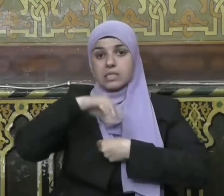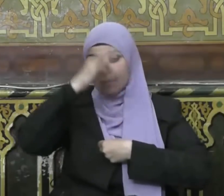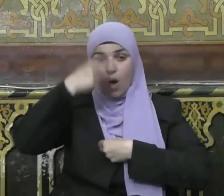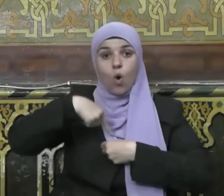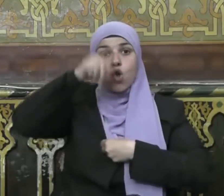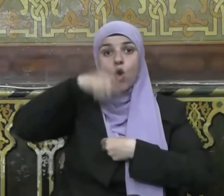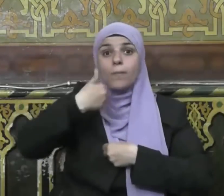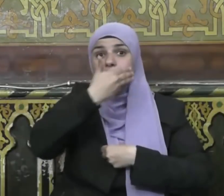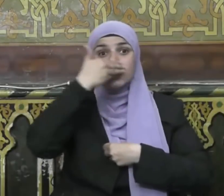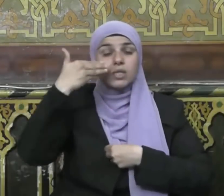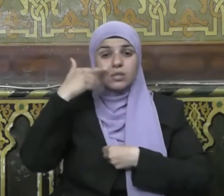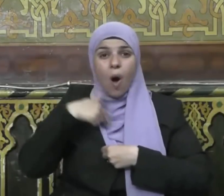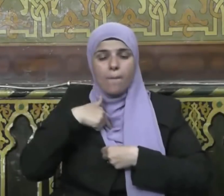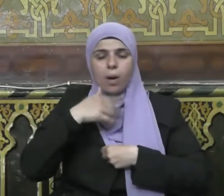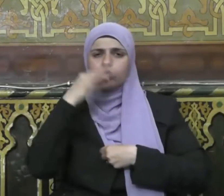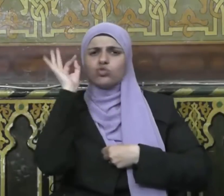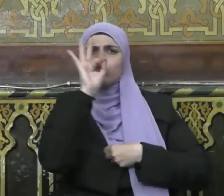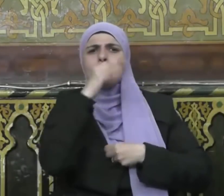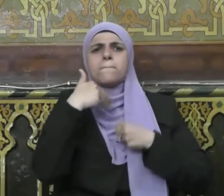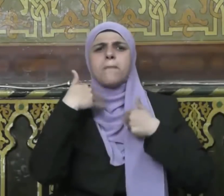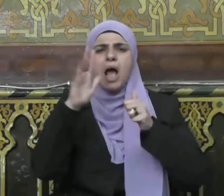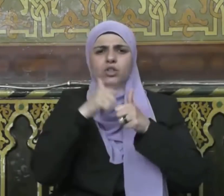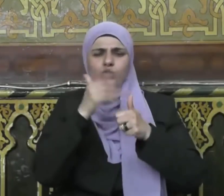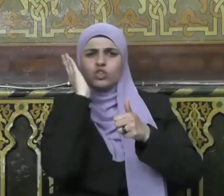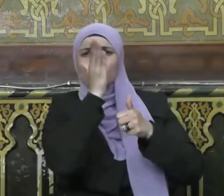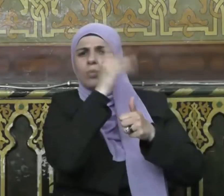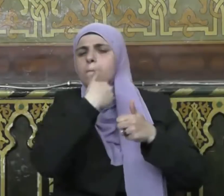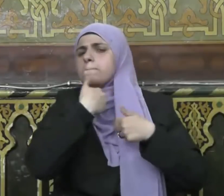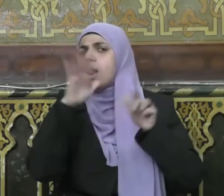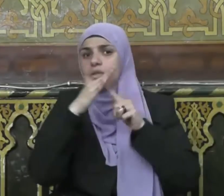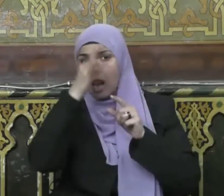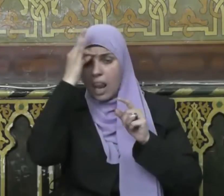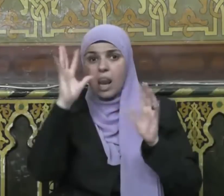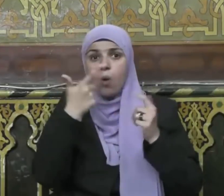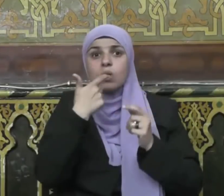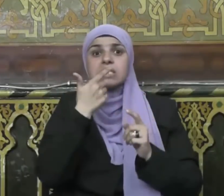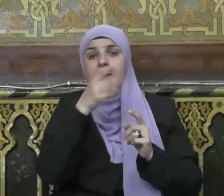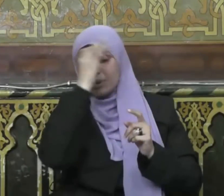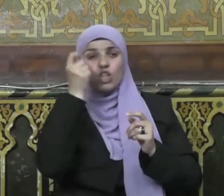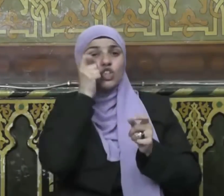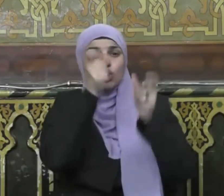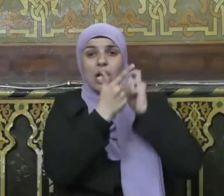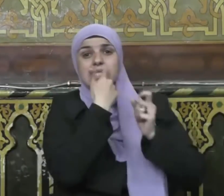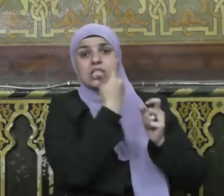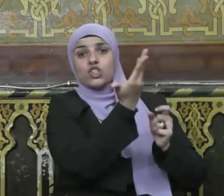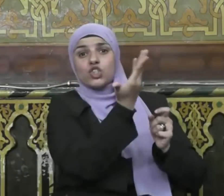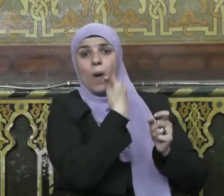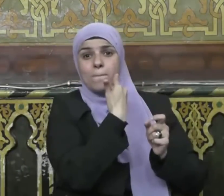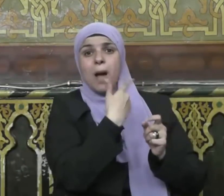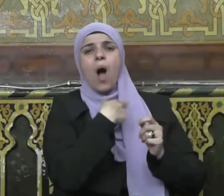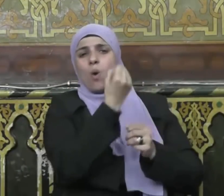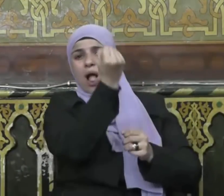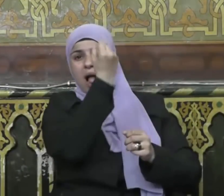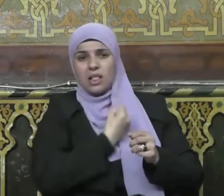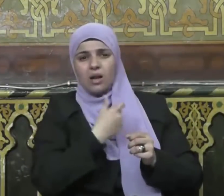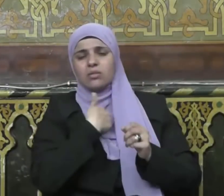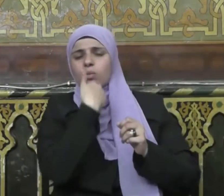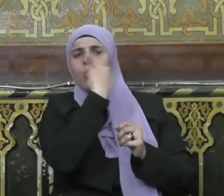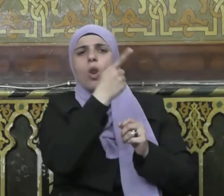ولا يرد السيئة بمثلها إنما يدفعها بالتي هي أحسن متخلقا بأخلاق